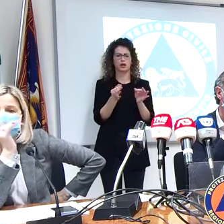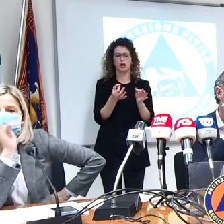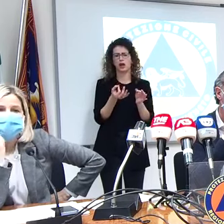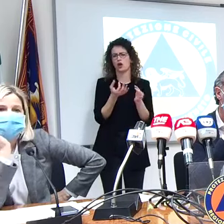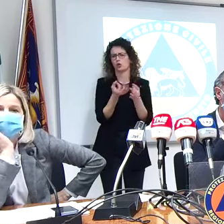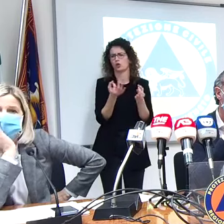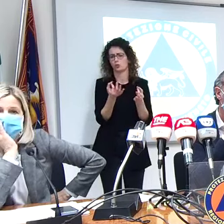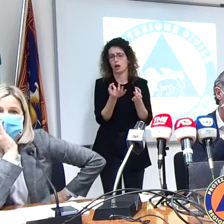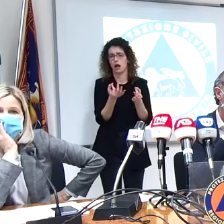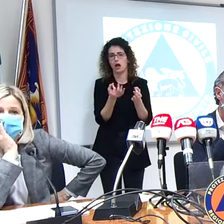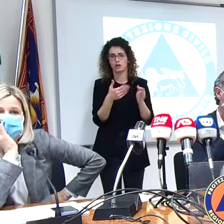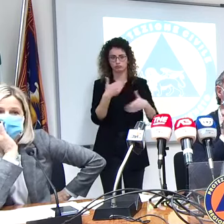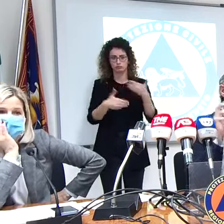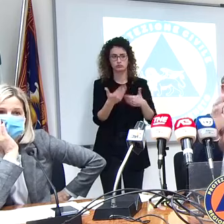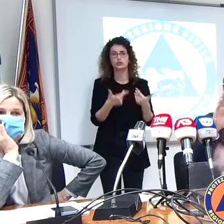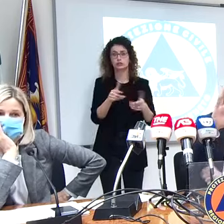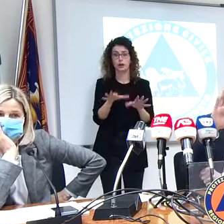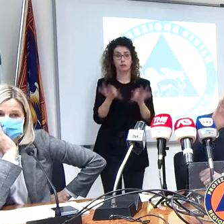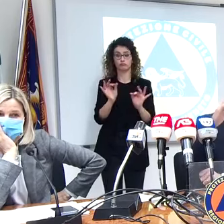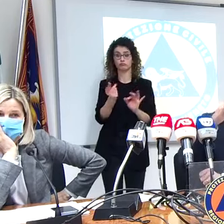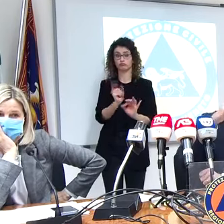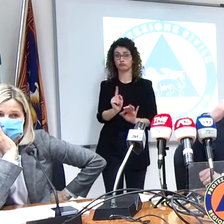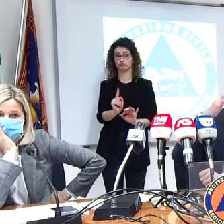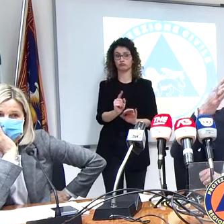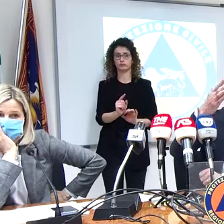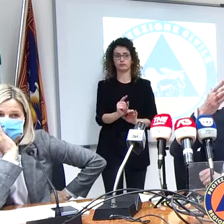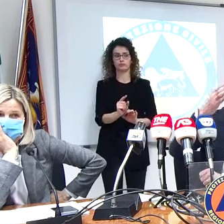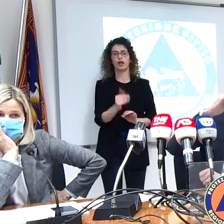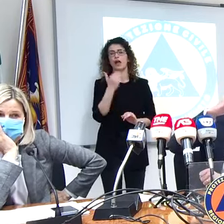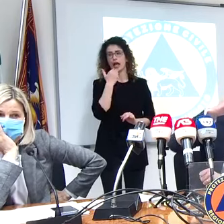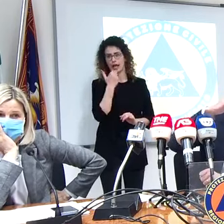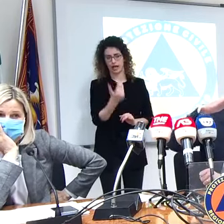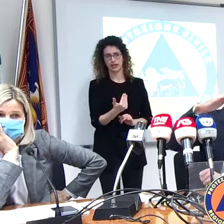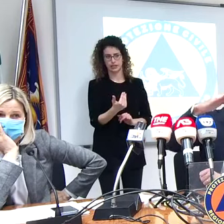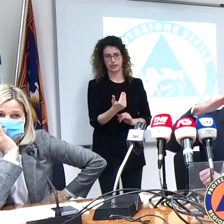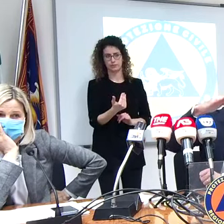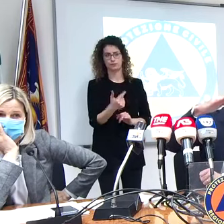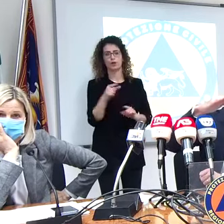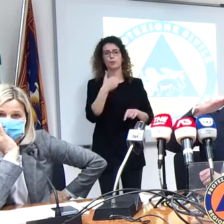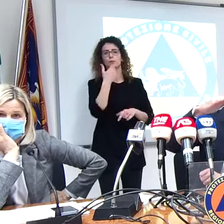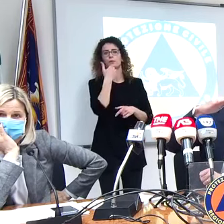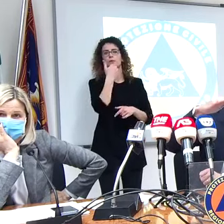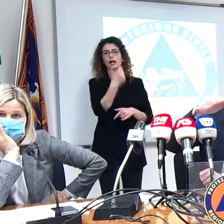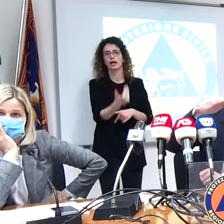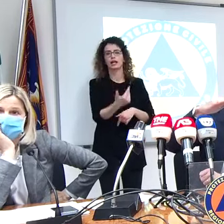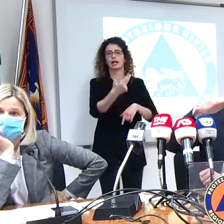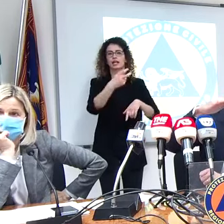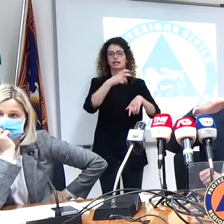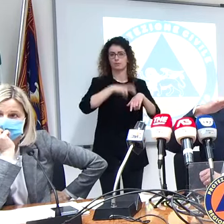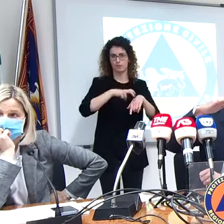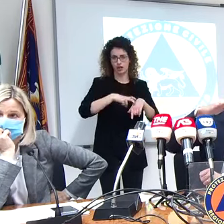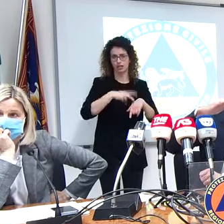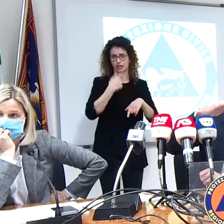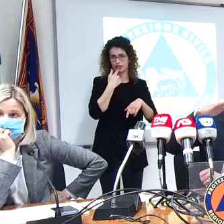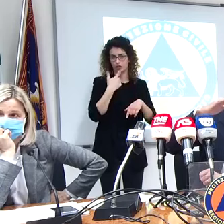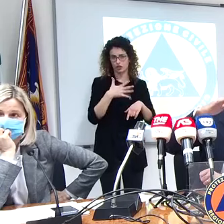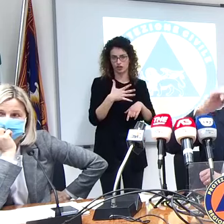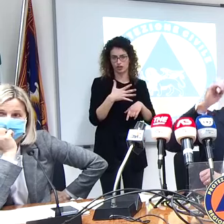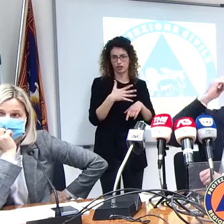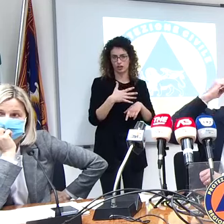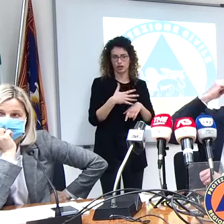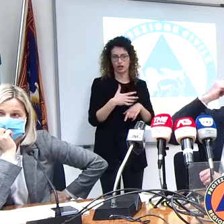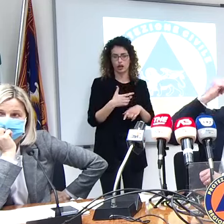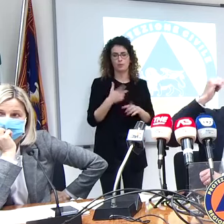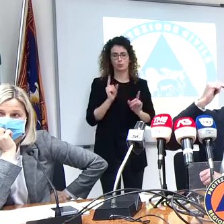sospesa? Sì, Io prima, grazie, prima ho ringraziato i medici, perché noi non stiamo...